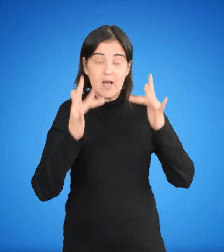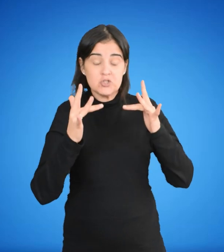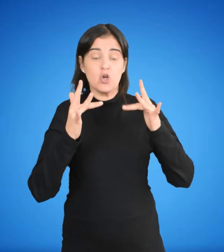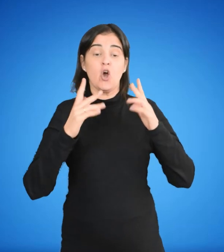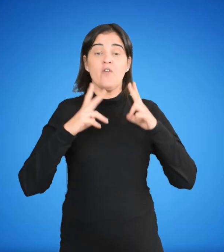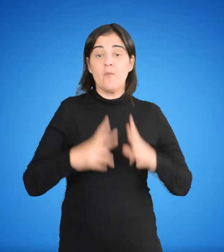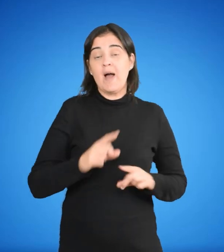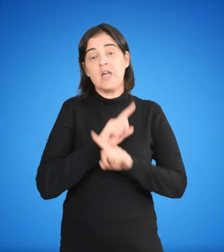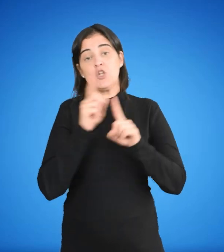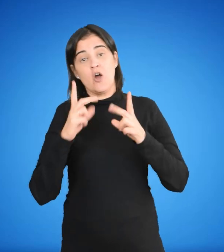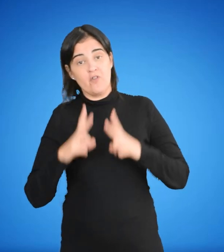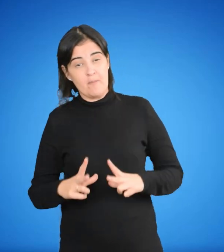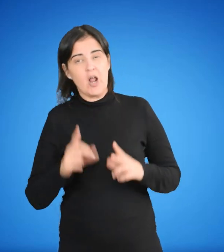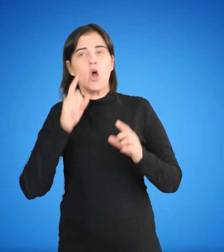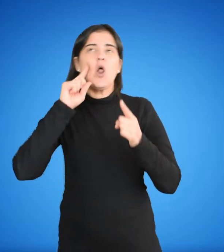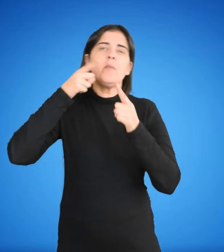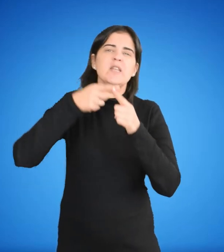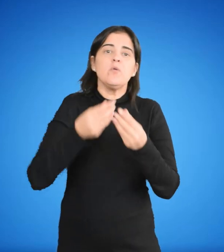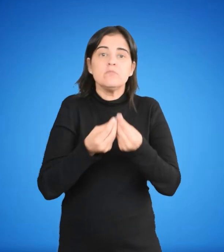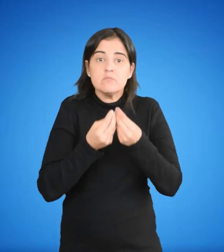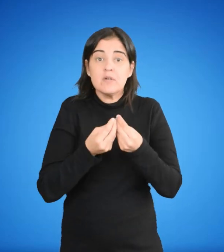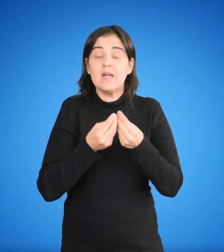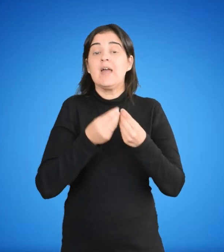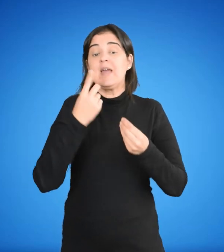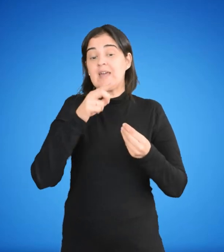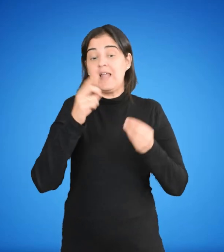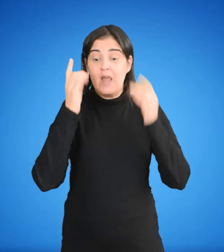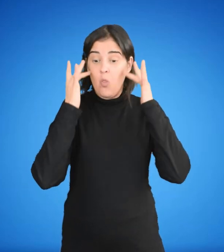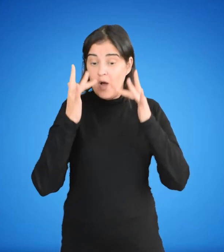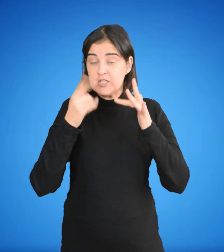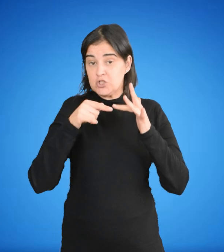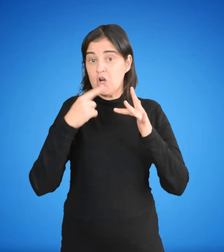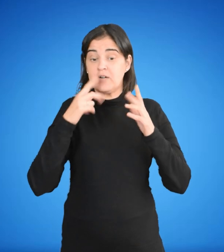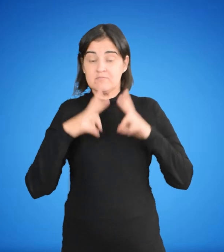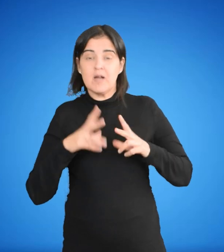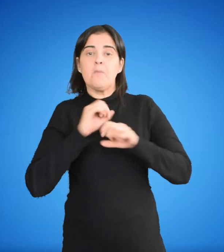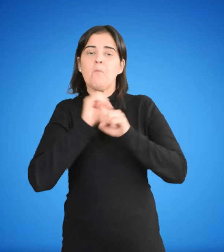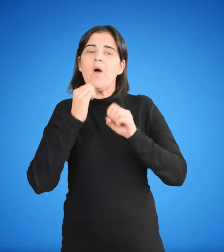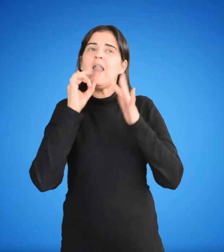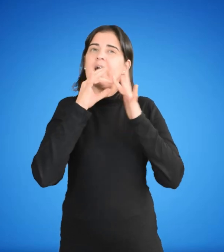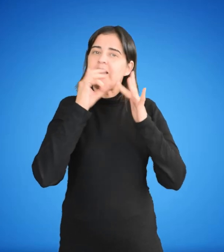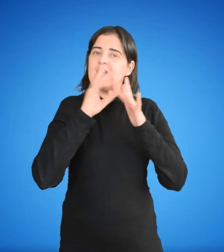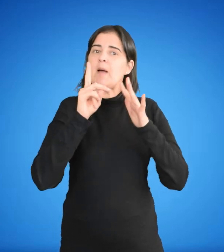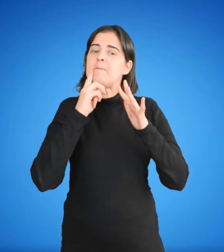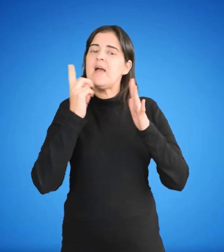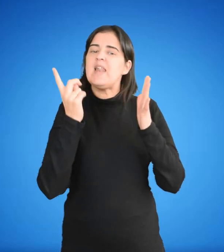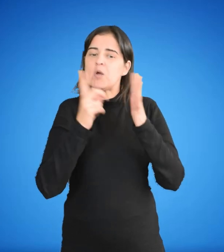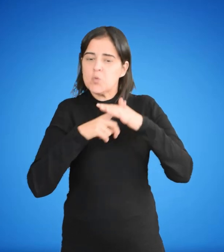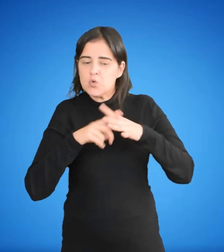formal y no formal, con el propósito de que esta última contribuya a asegurar la calidad, la inclusión y la continuidad